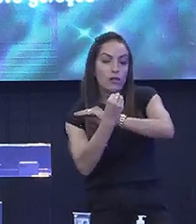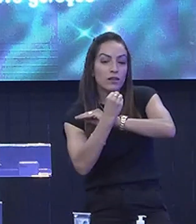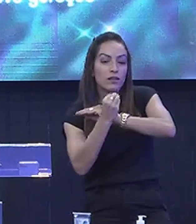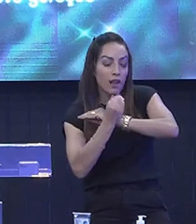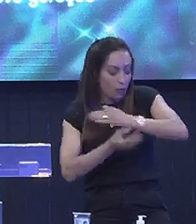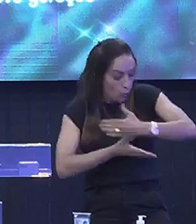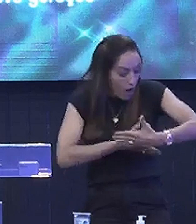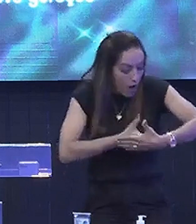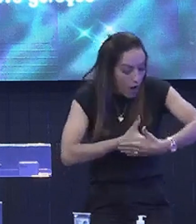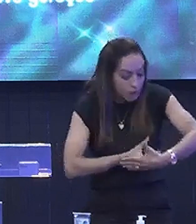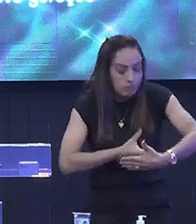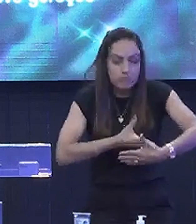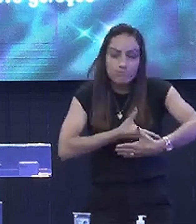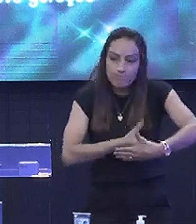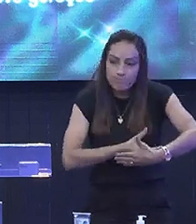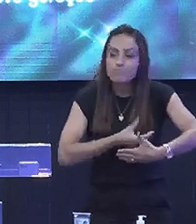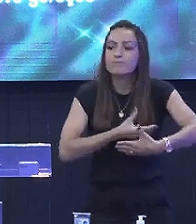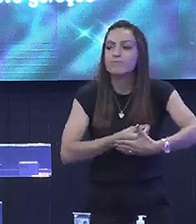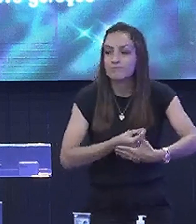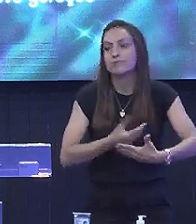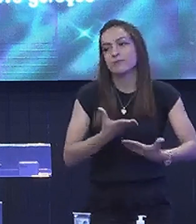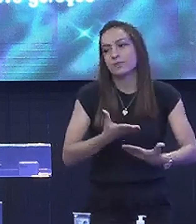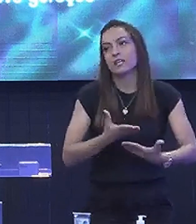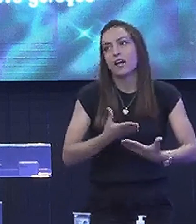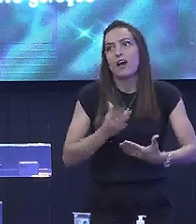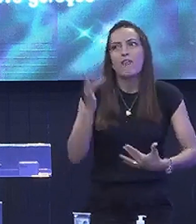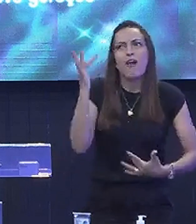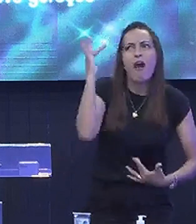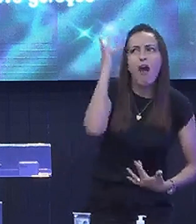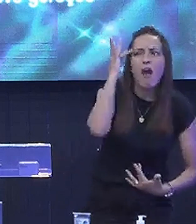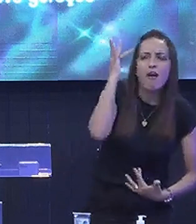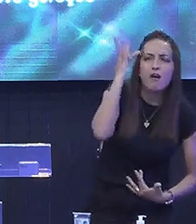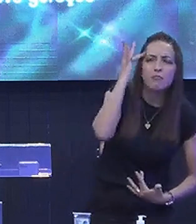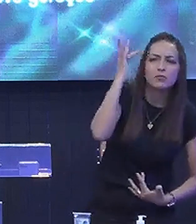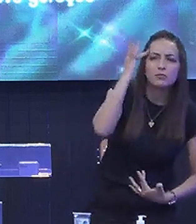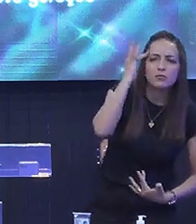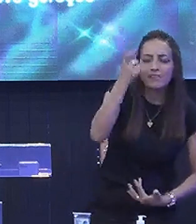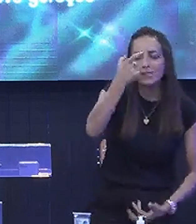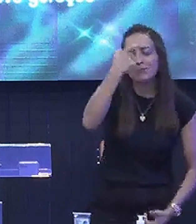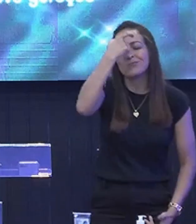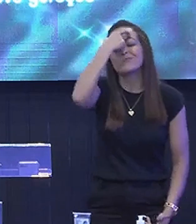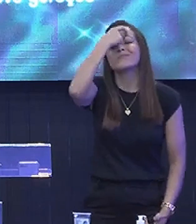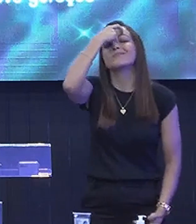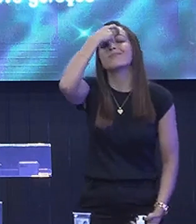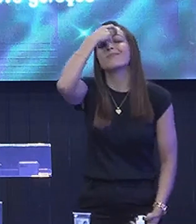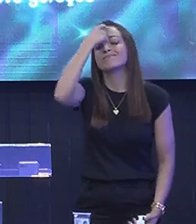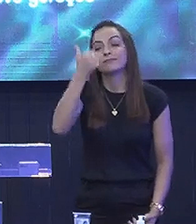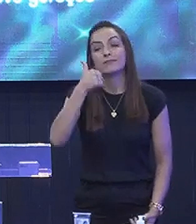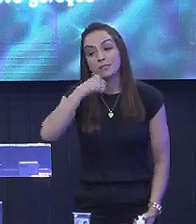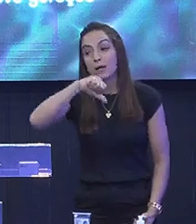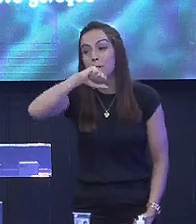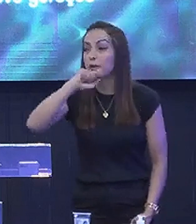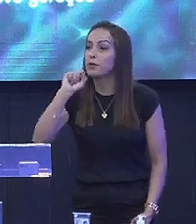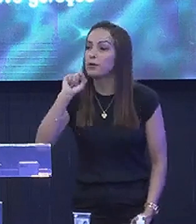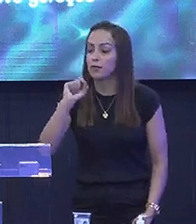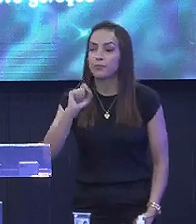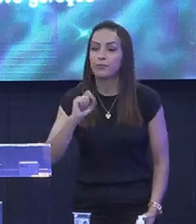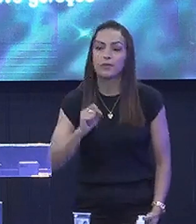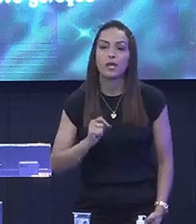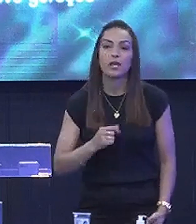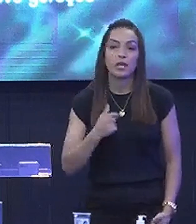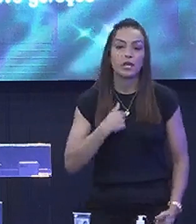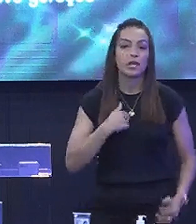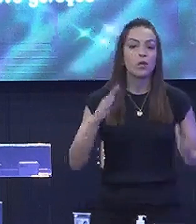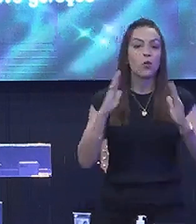dá para ela À medida que ela vai amadurecendo Ela vai ter consciência da mãe Deixa eu falar uma coisa para você Eu moro em Curitiba